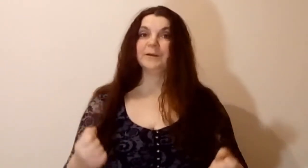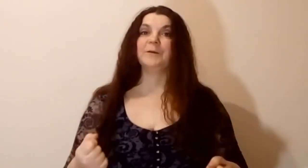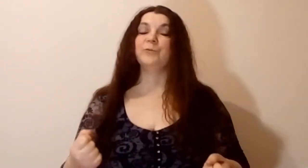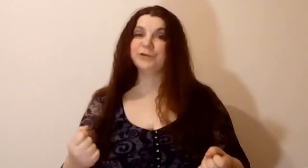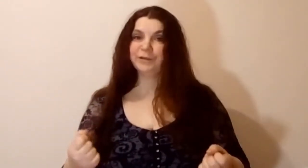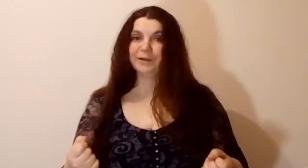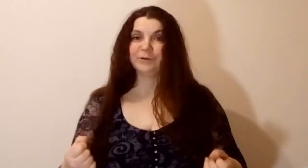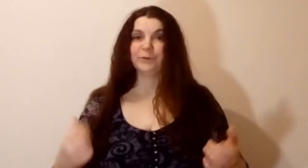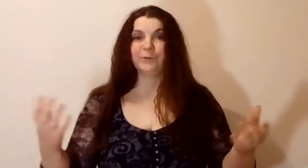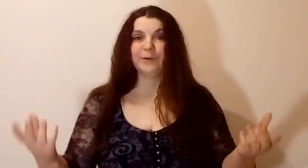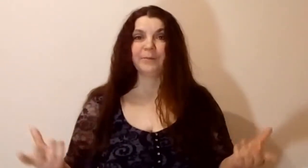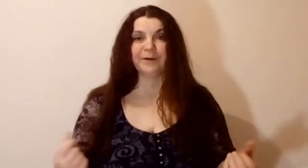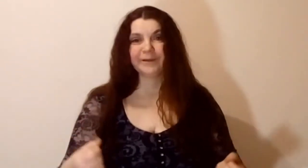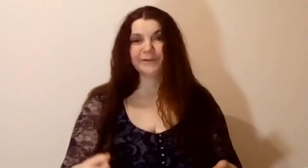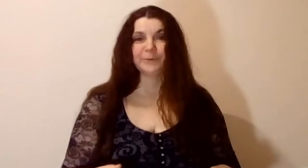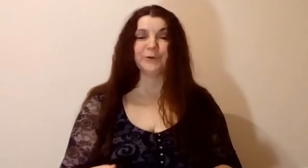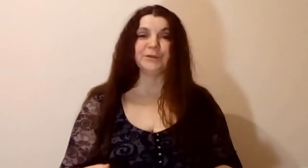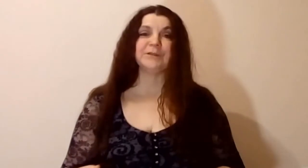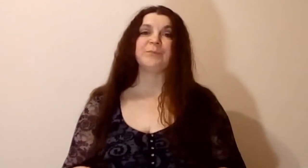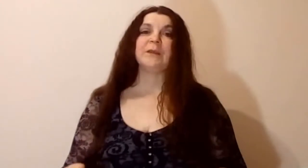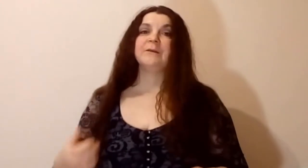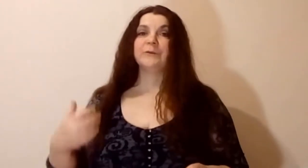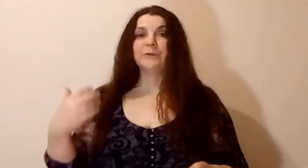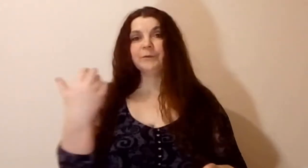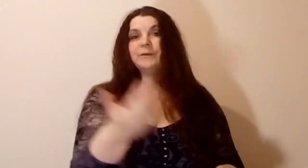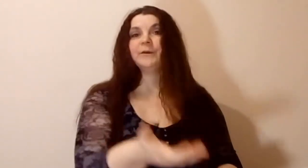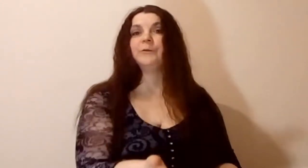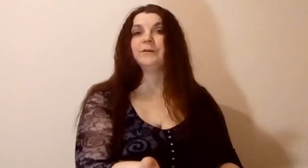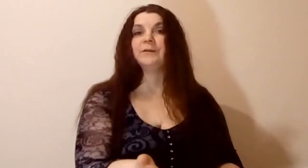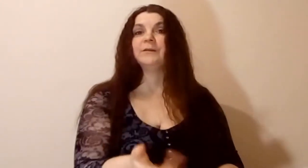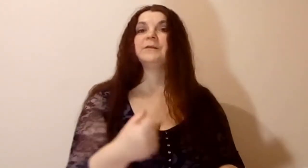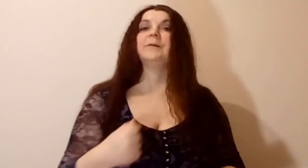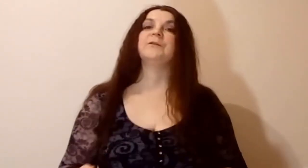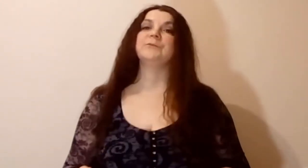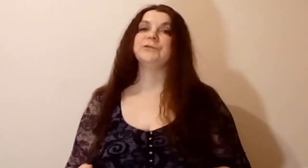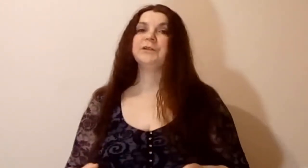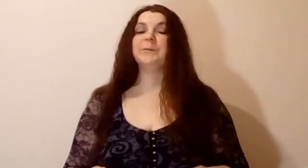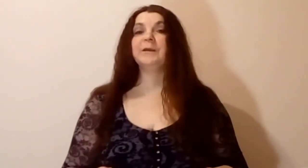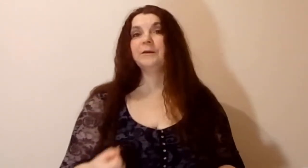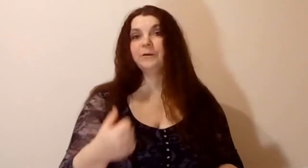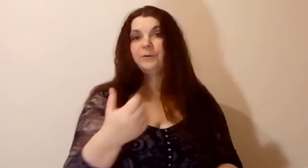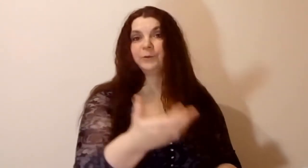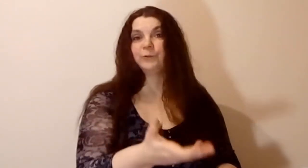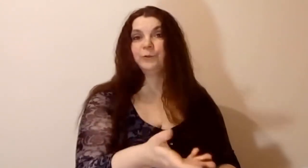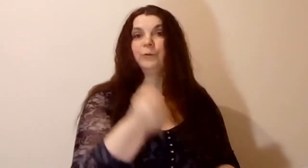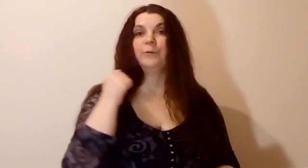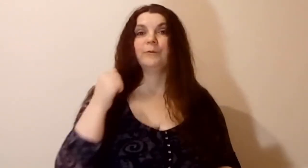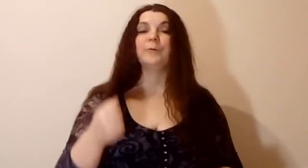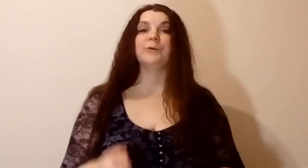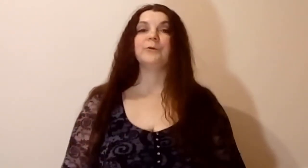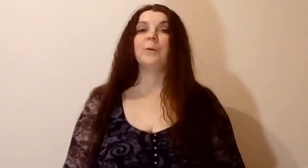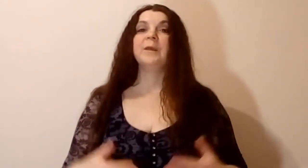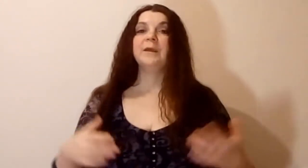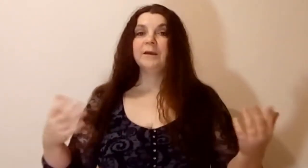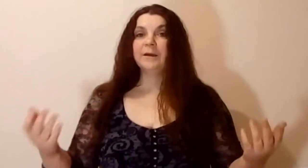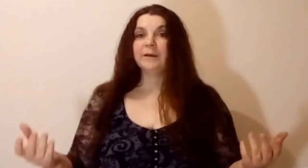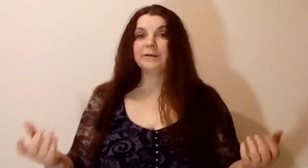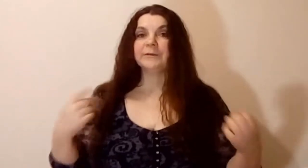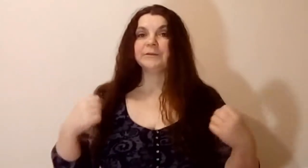мужчина, то вам гораздо проще. То есть вы здороваетесь там с мужчинами руку по руку. Если вы